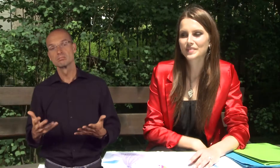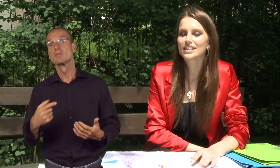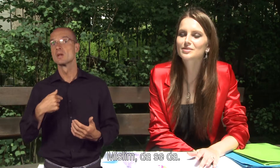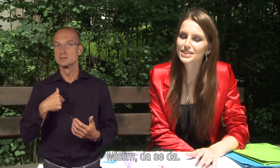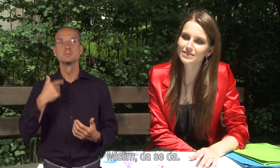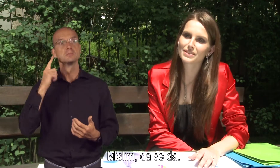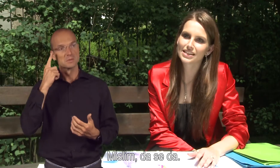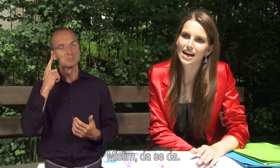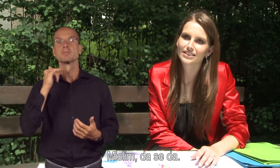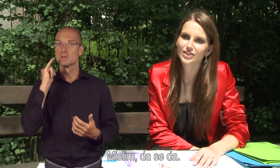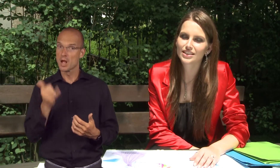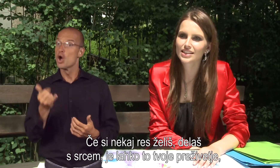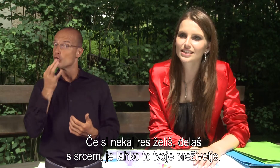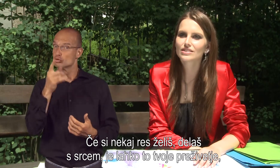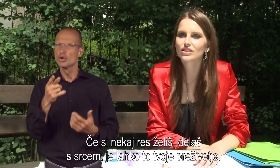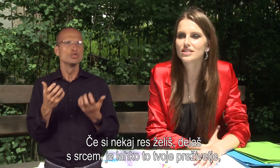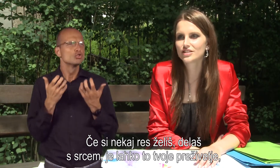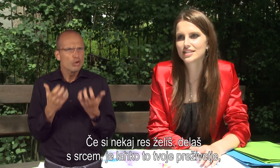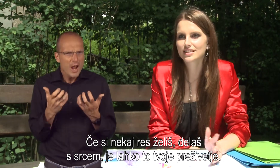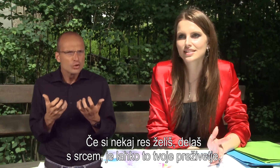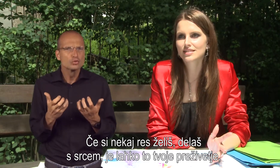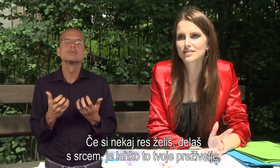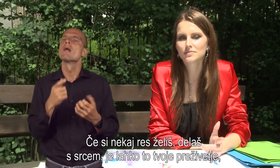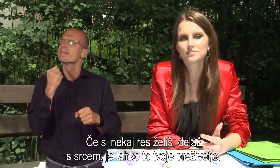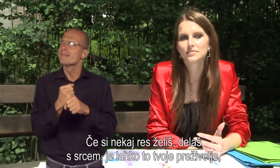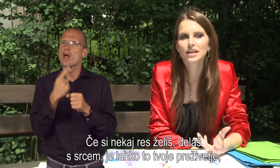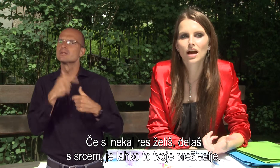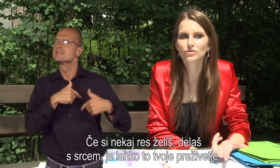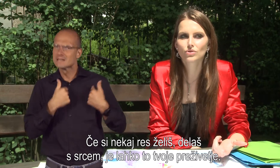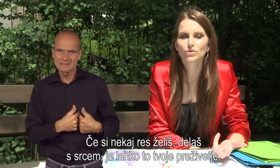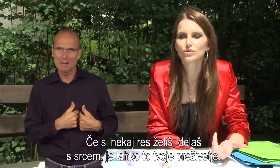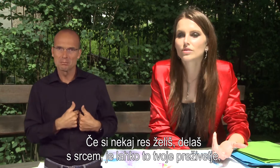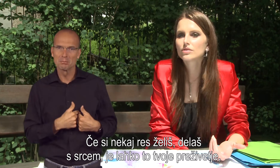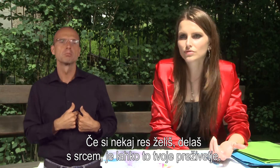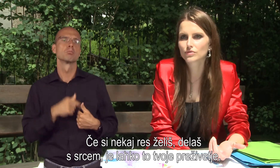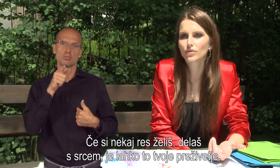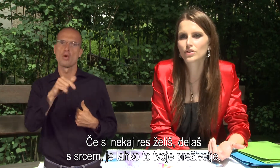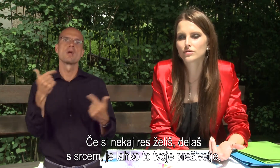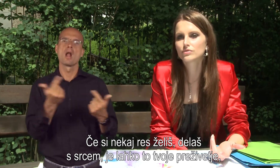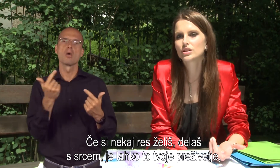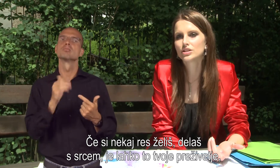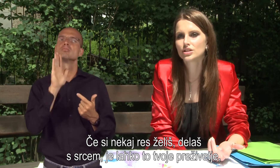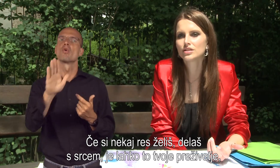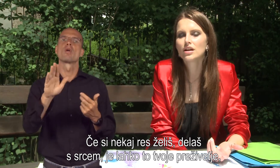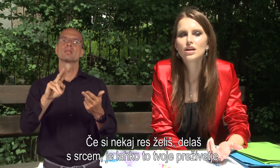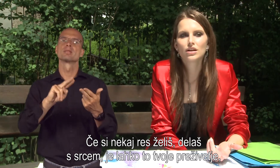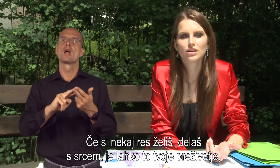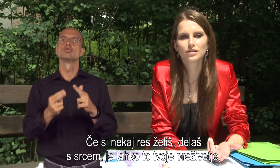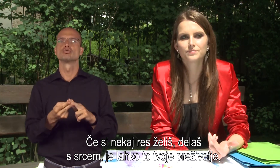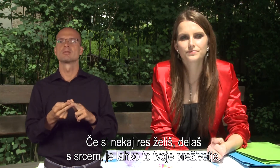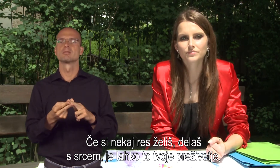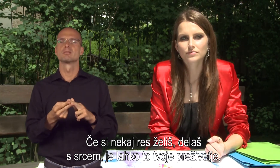Jaz mislim, da ja, če si nekaj res želiš, delaš srcem, je lahko tvoj način,